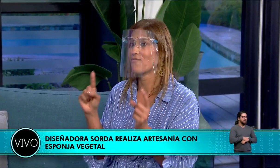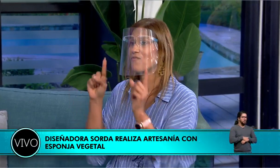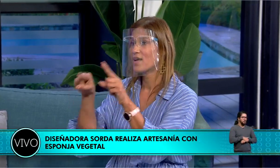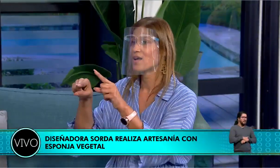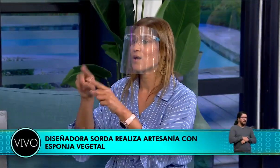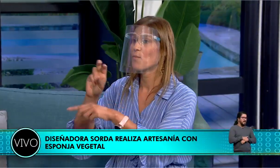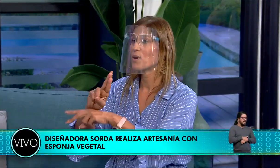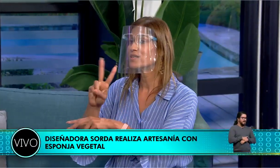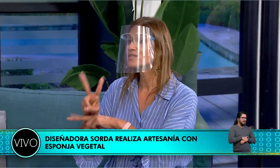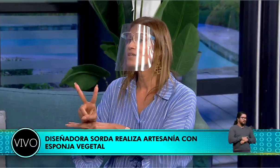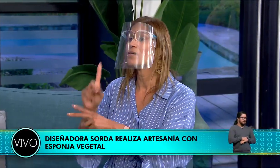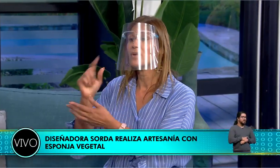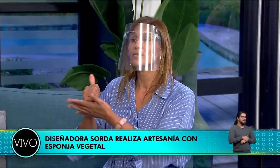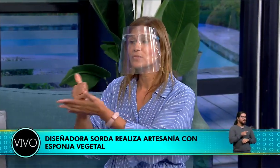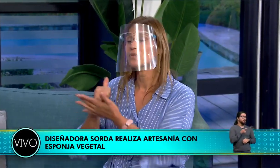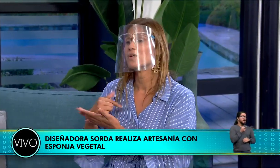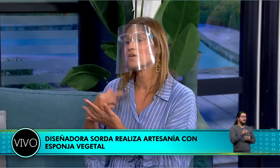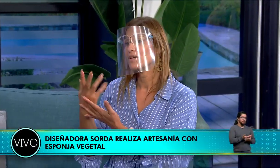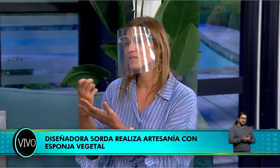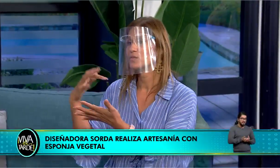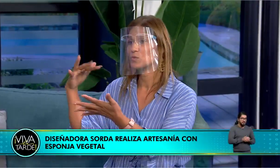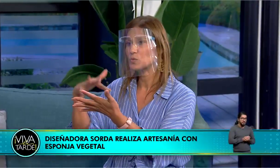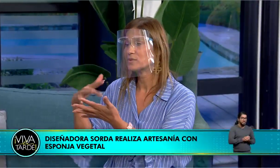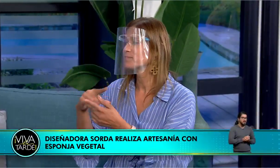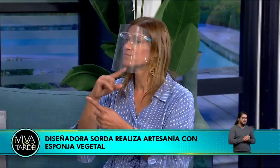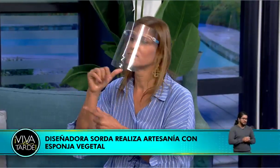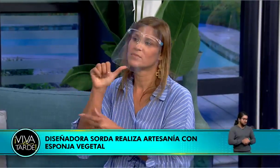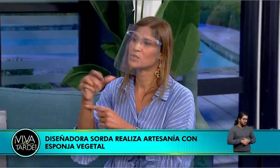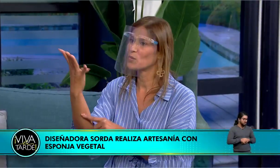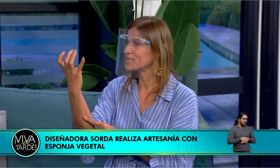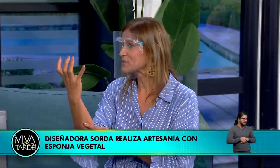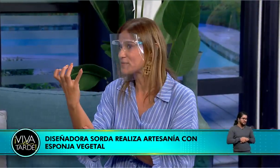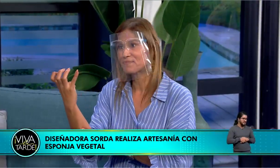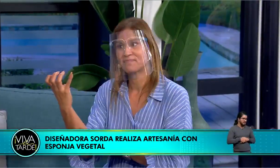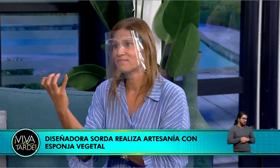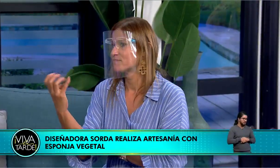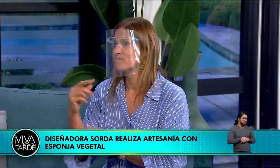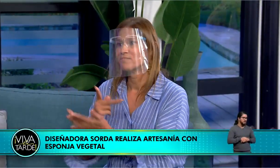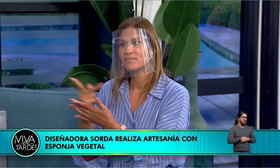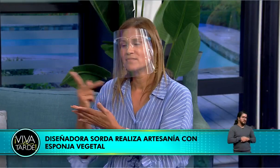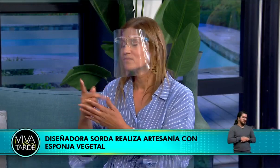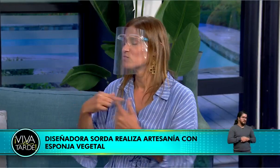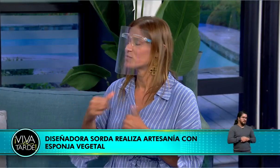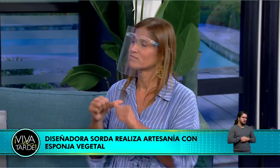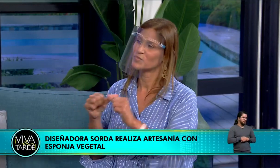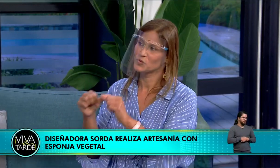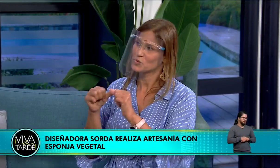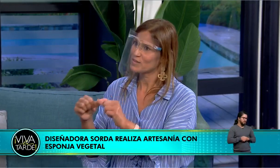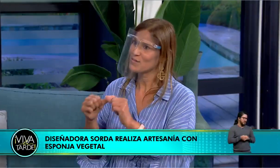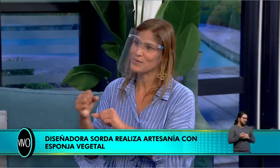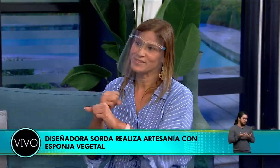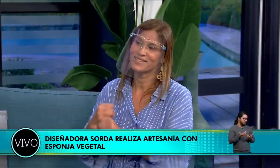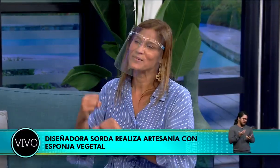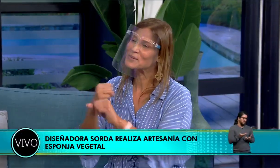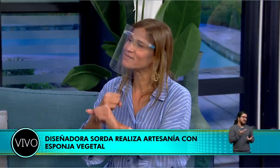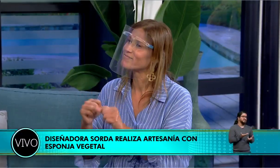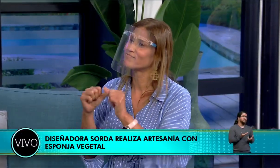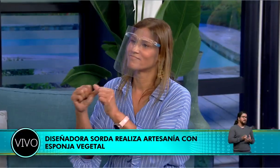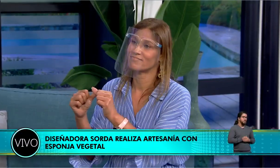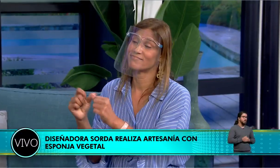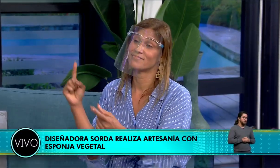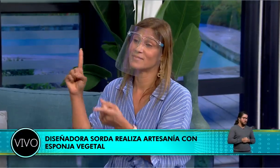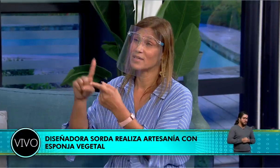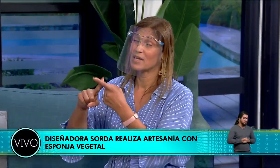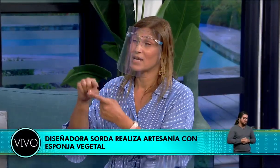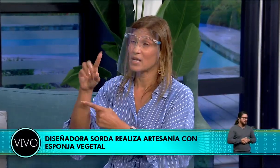yo quería ir a estudiar diseño de modas, pero en realidad son vocacional me decía que no y cuando estaba más o menos porque no tenía el